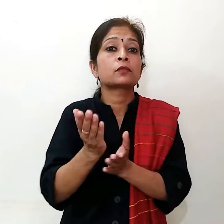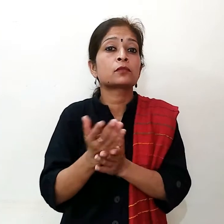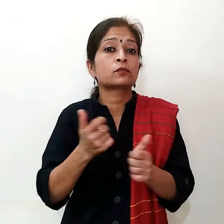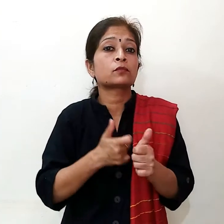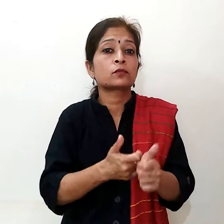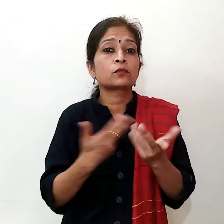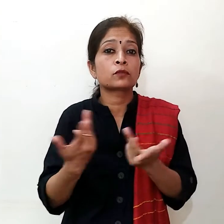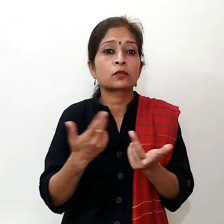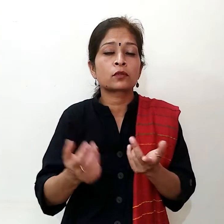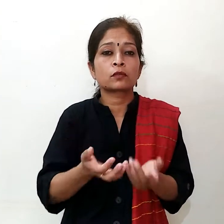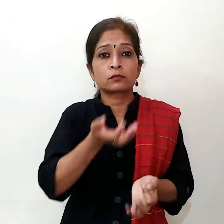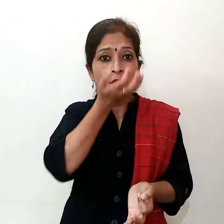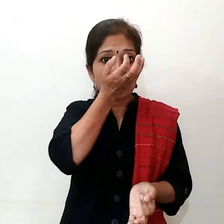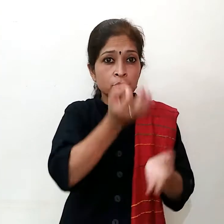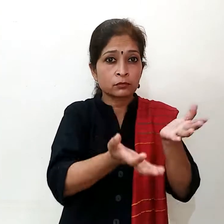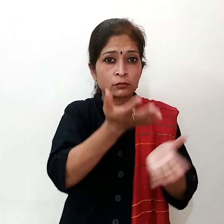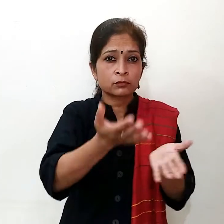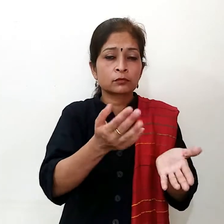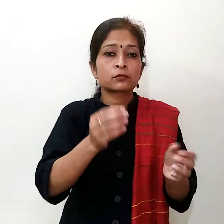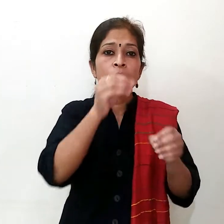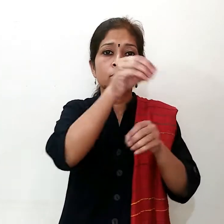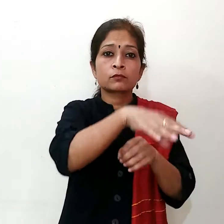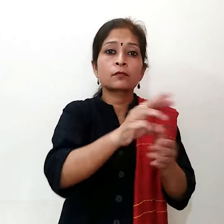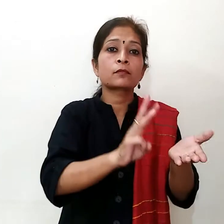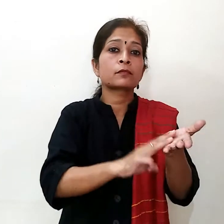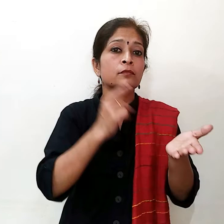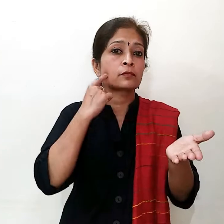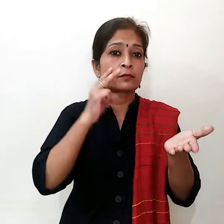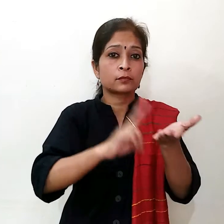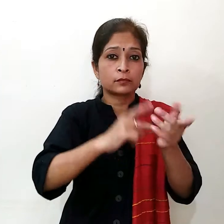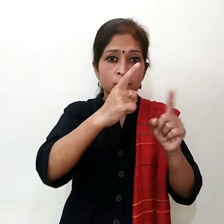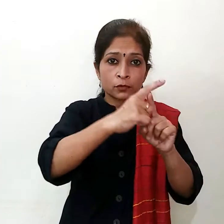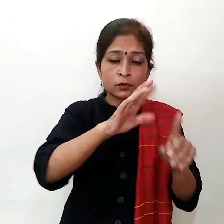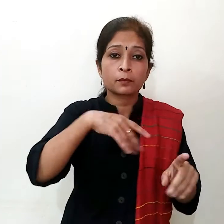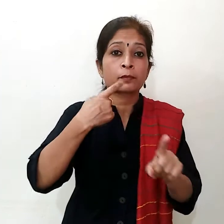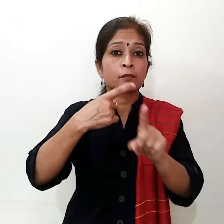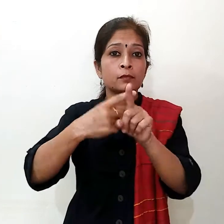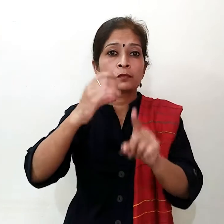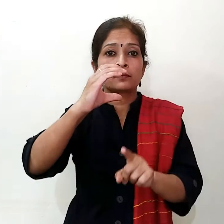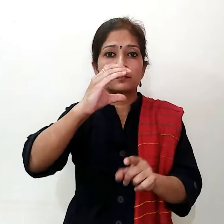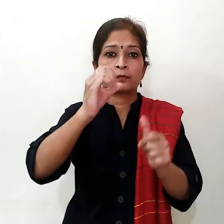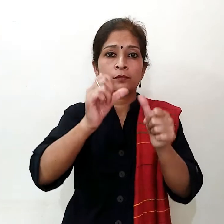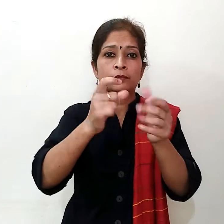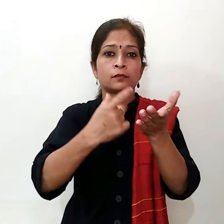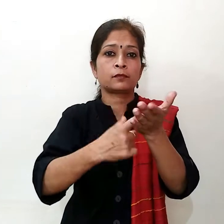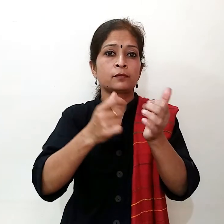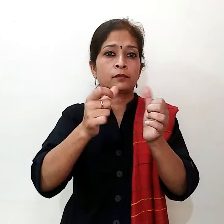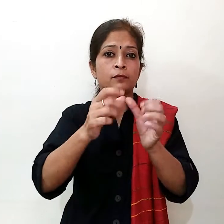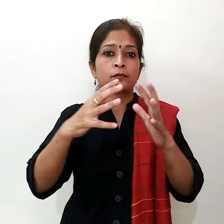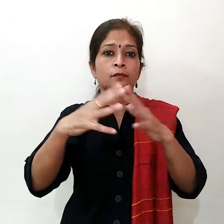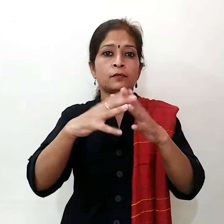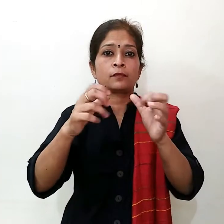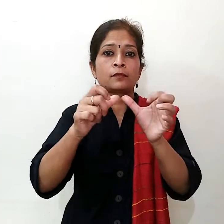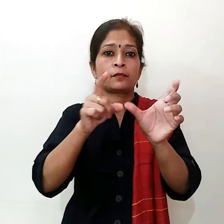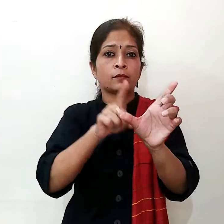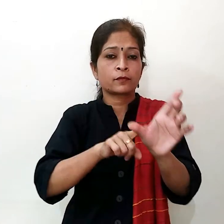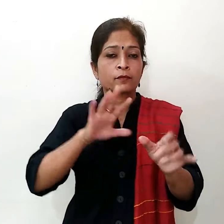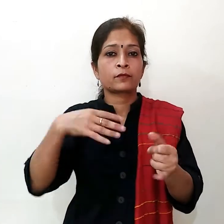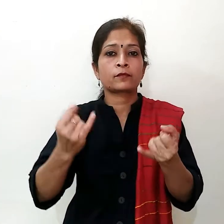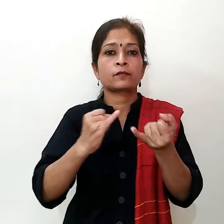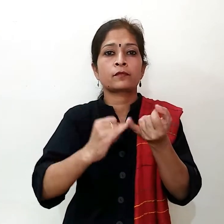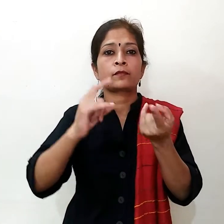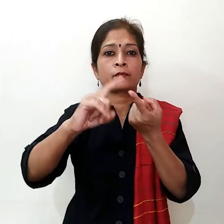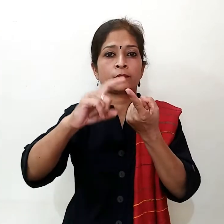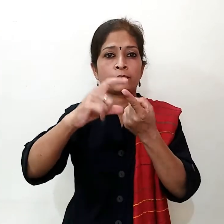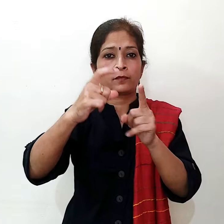आप यह उपाई में अपना सकते हैं पहला तेज गरम पानी में ताचा पुदीना की पत्रे और अजवाइन को डाल कर रोजाना